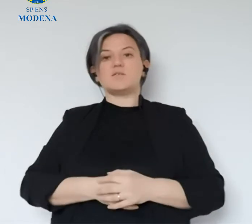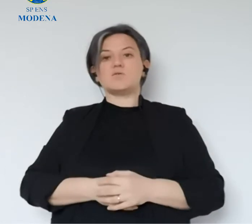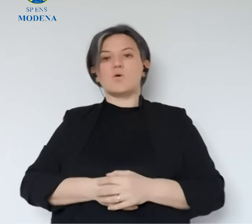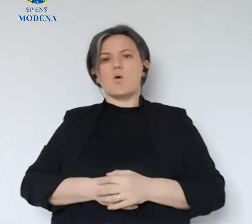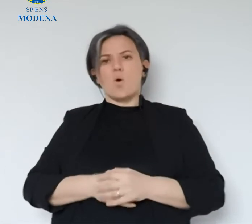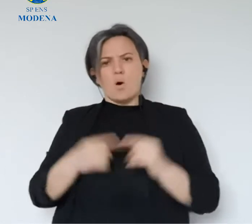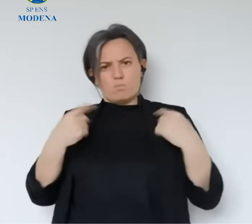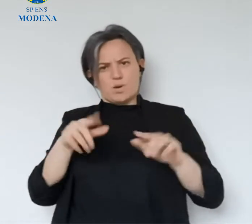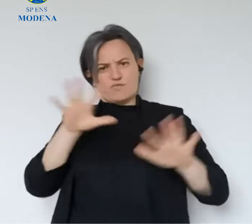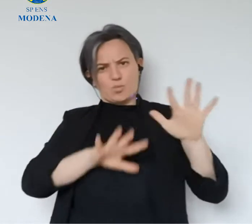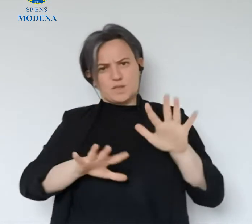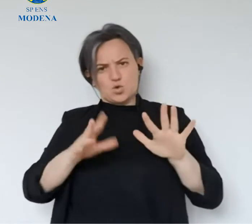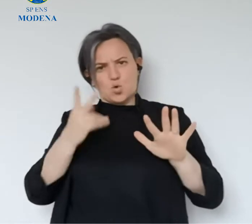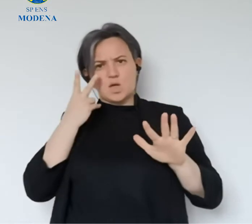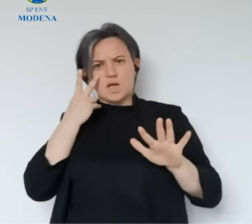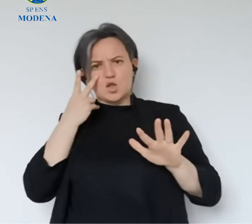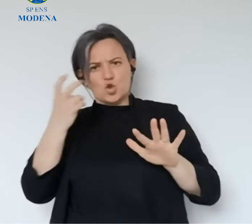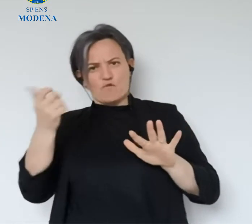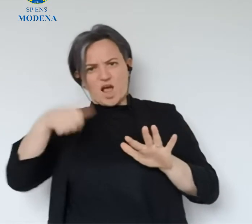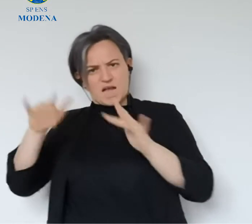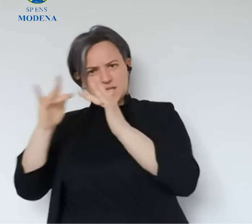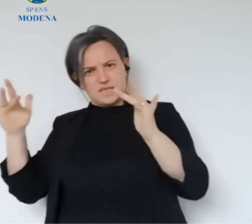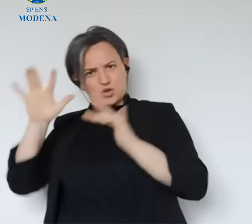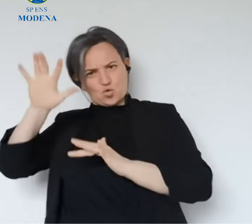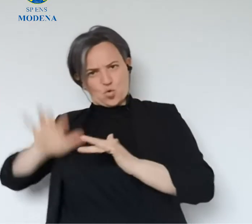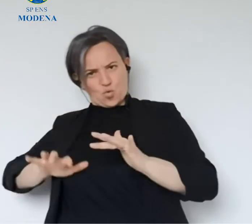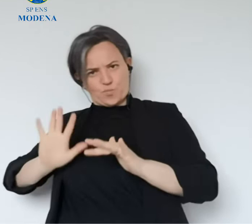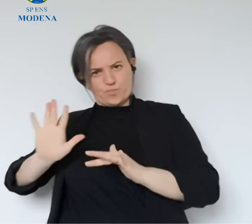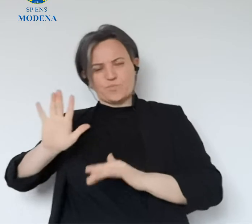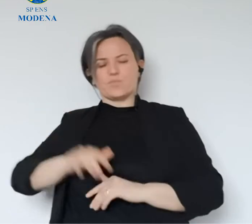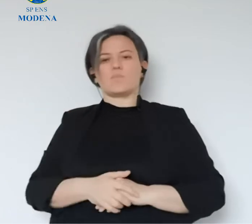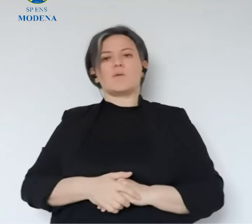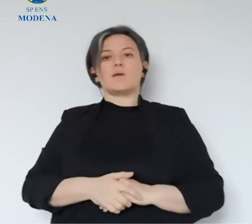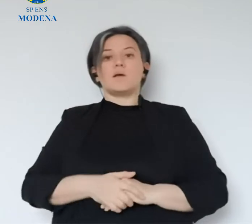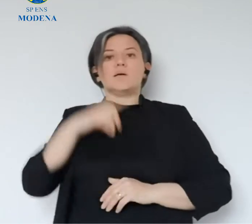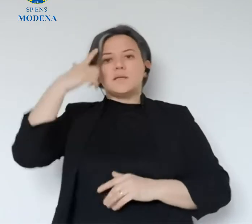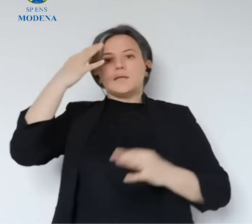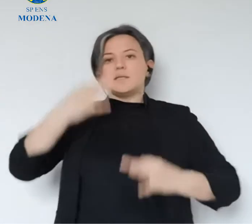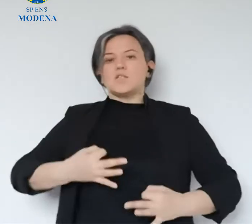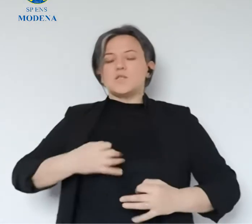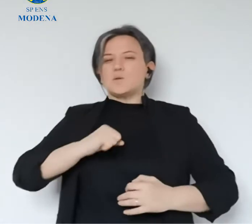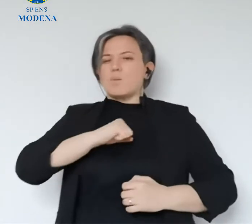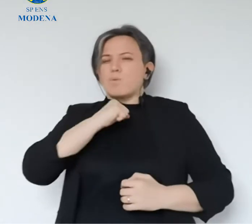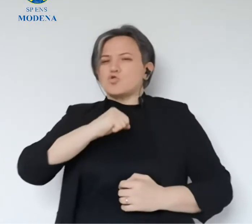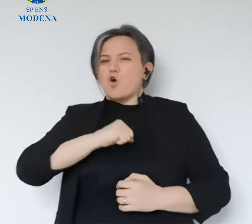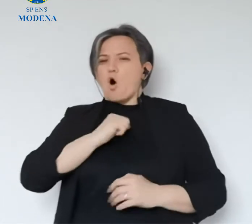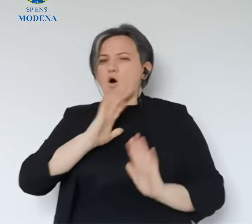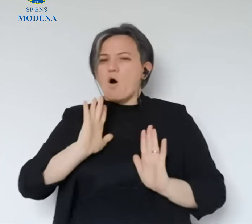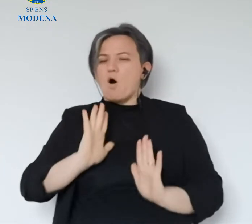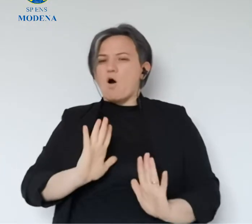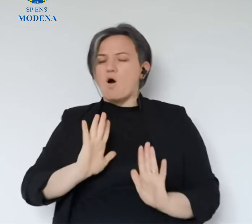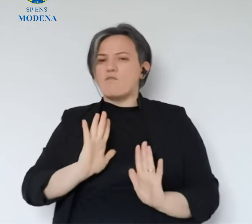Oggi in giunta, quindi da domani troverete queste informazioni anche sul sito. una